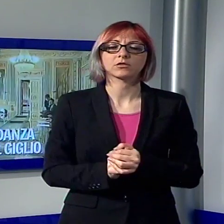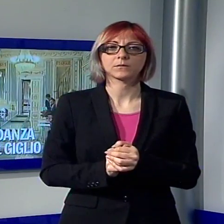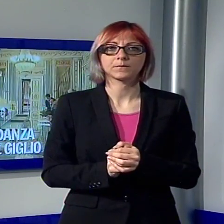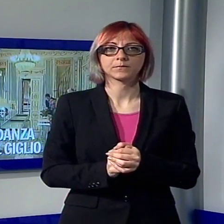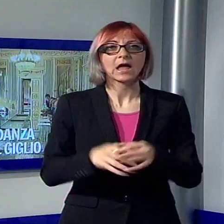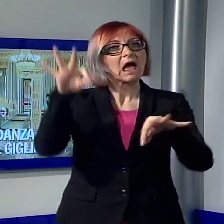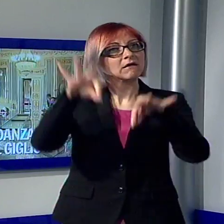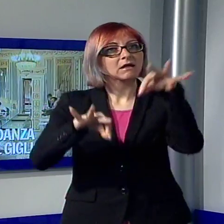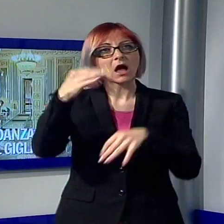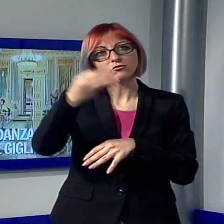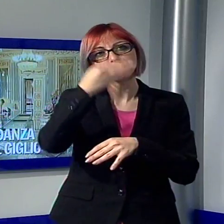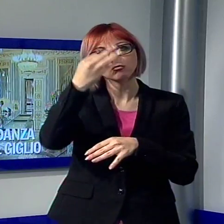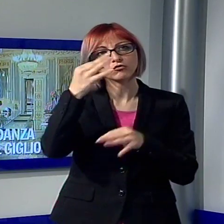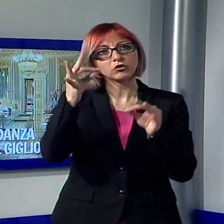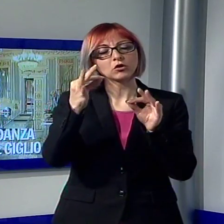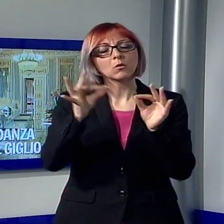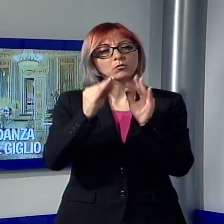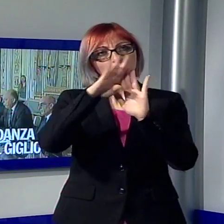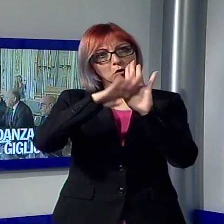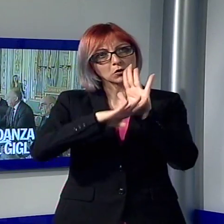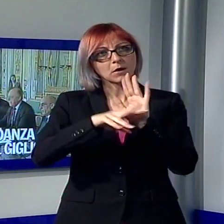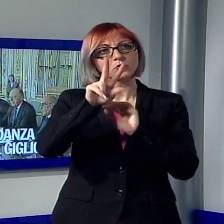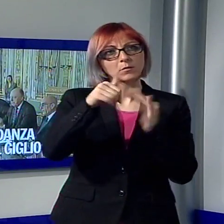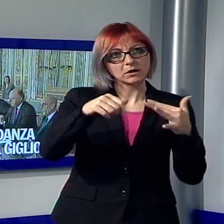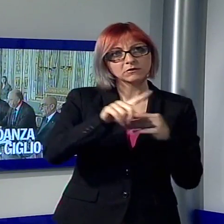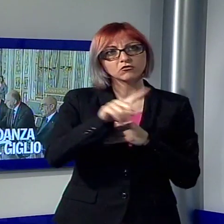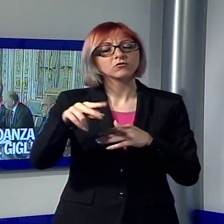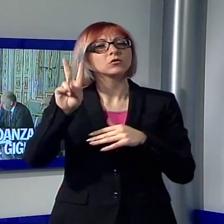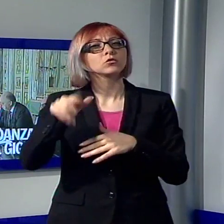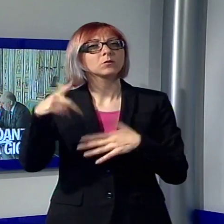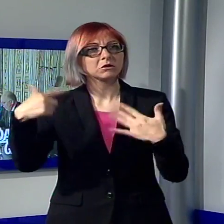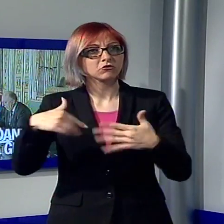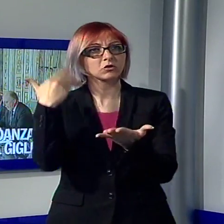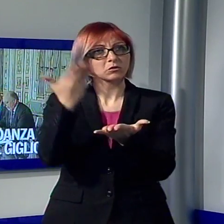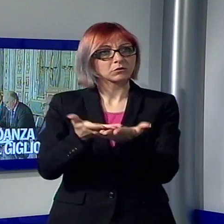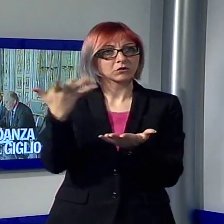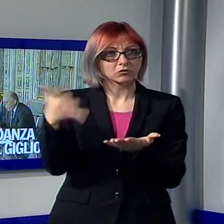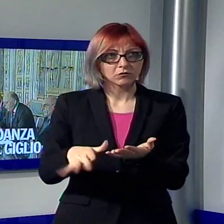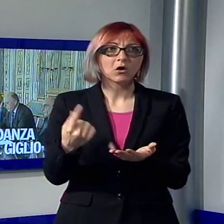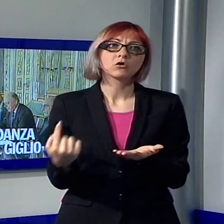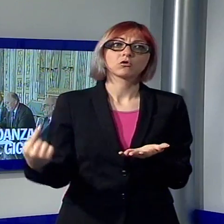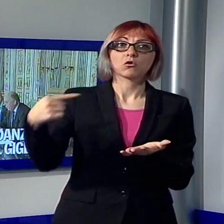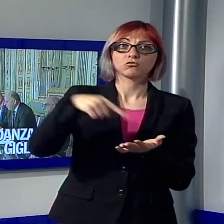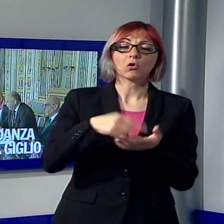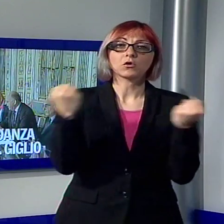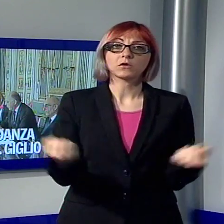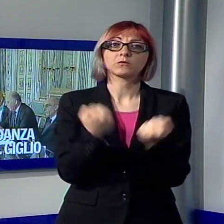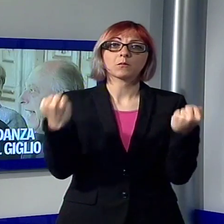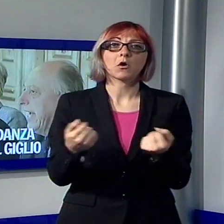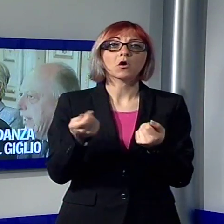il cartellone 2016-2017 del Teatro Lucchese con il ritorno come sponsor della concessionaria